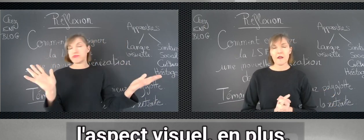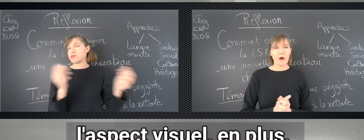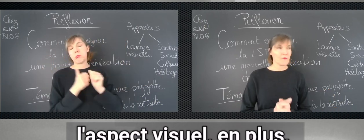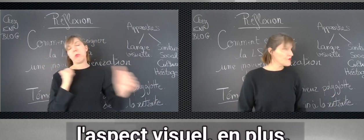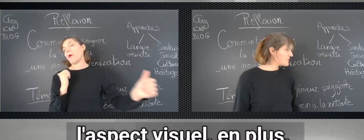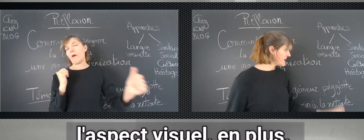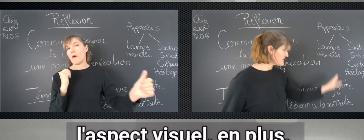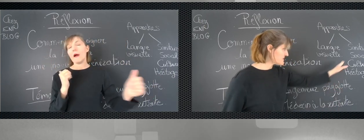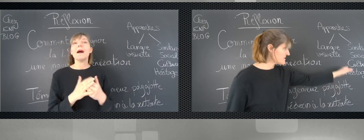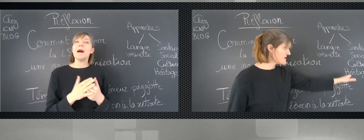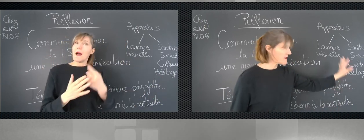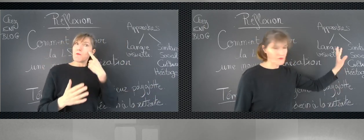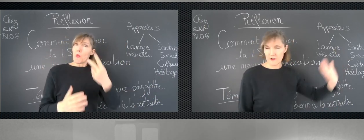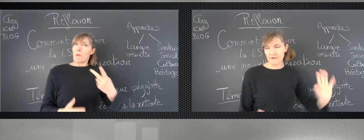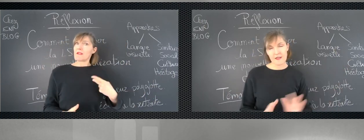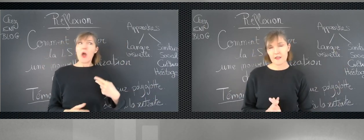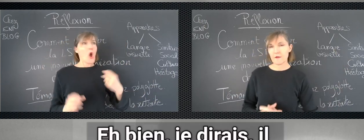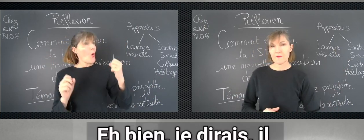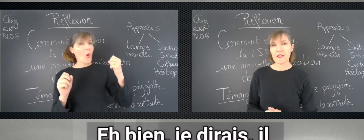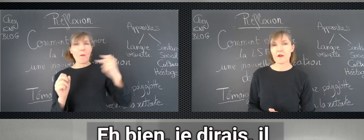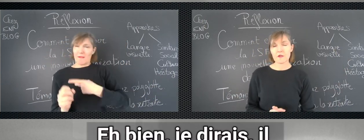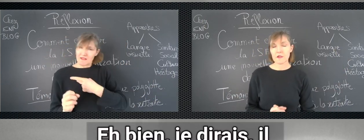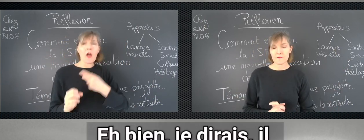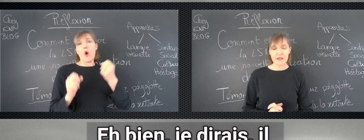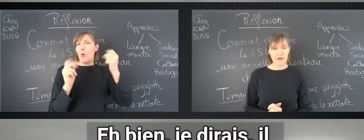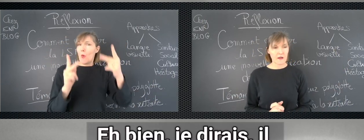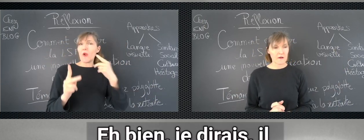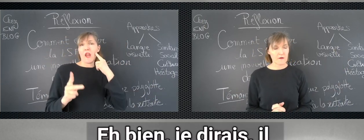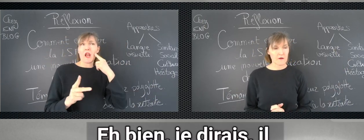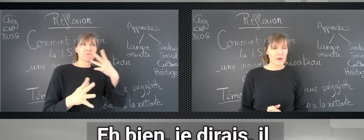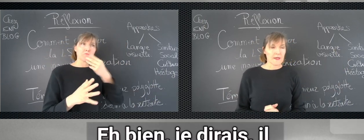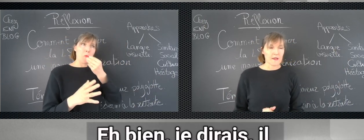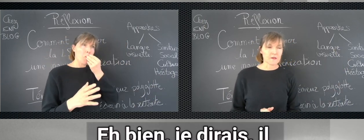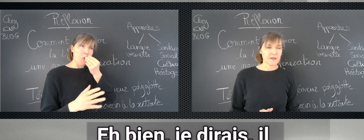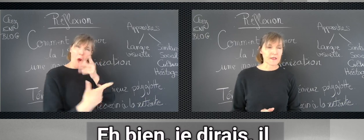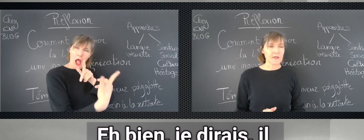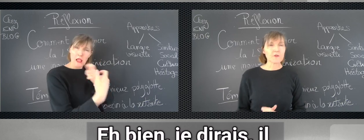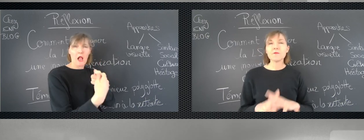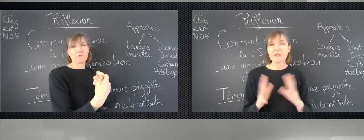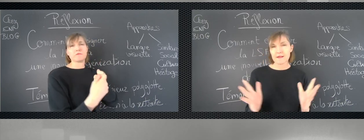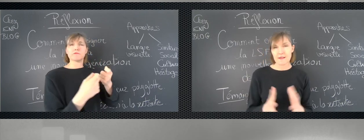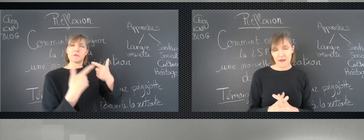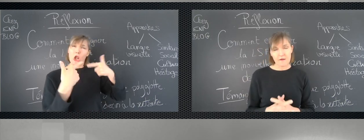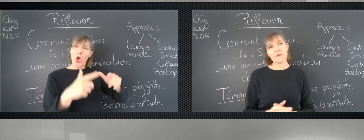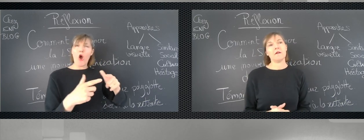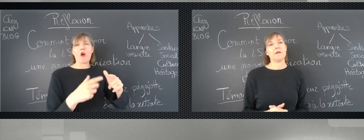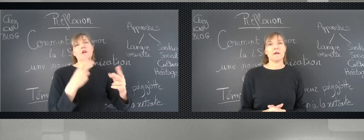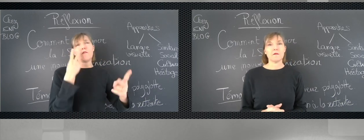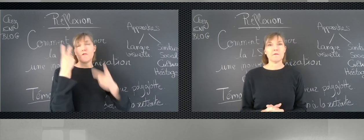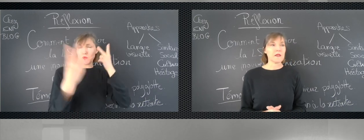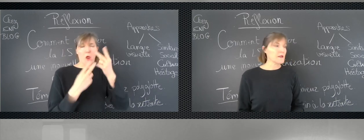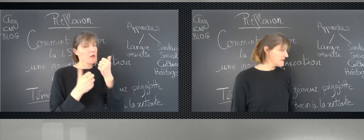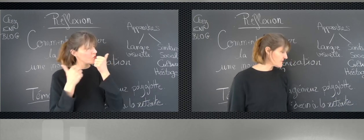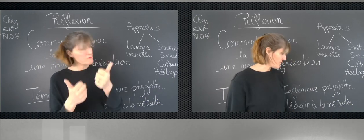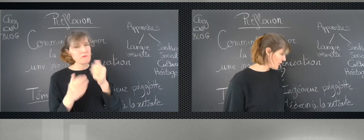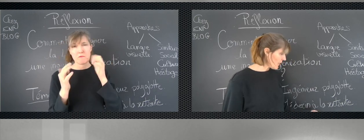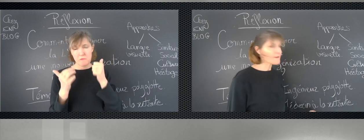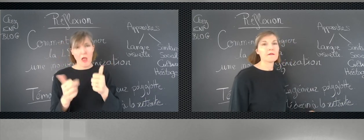En plus, l'aspect social, ça va. Il est bien... Il est bien... Je dirais, il connaît bien cela. Mais il se heurte